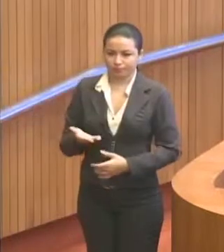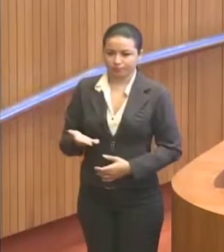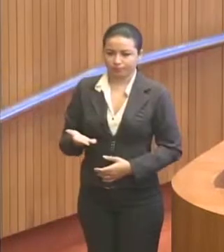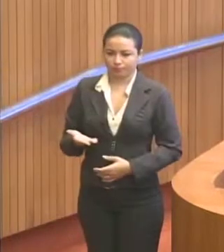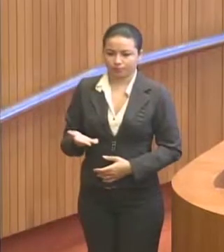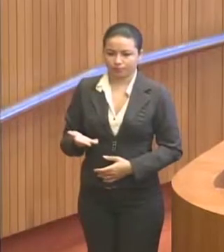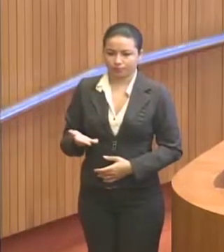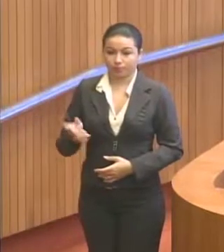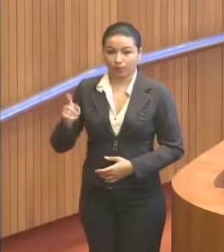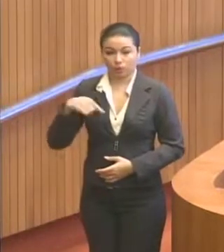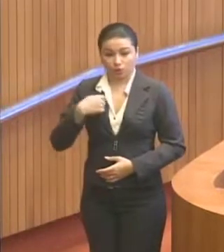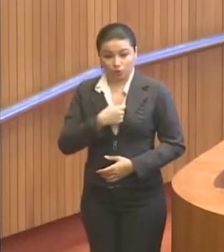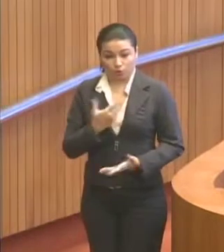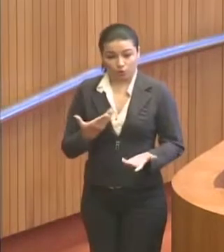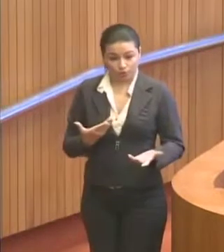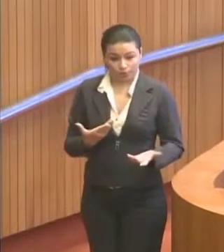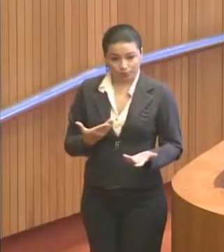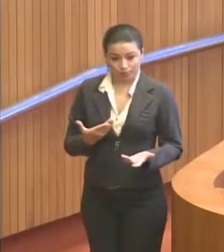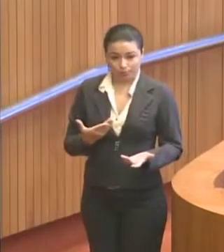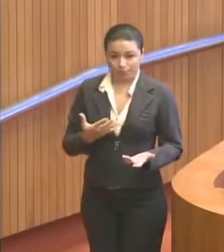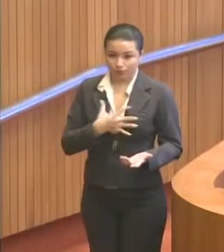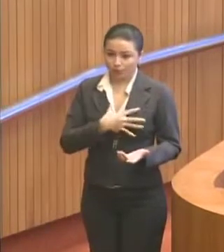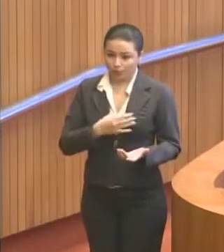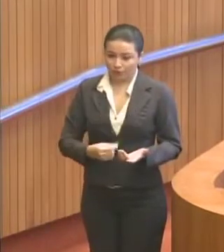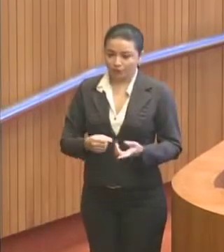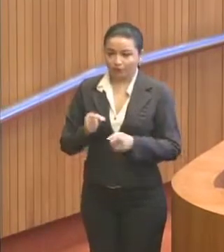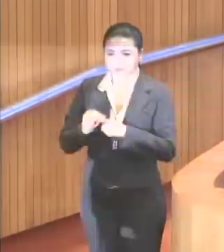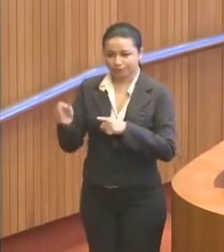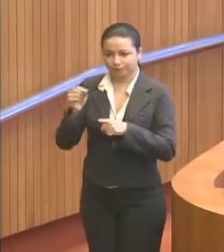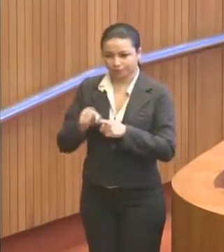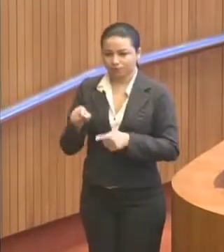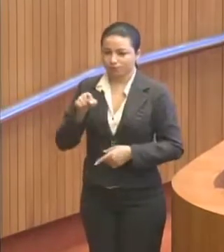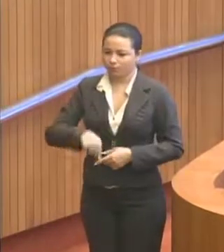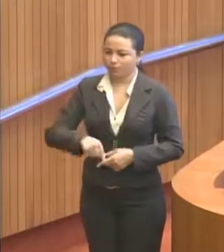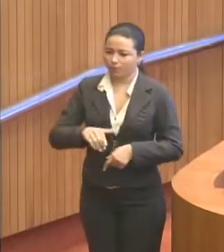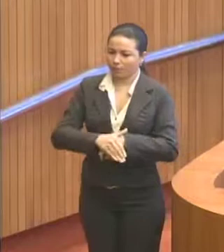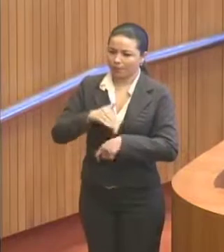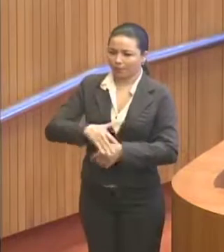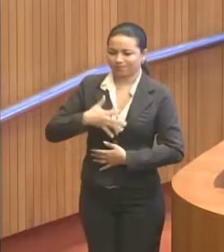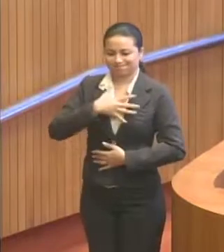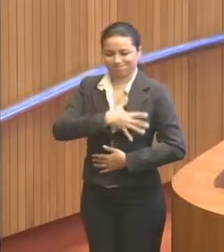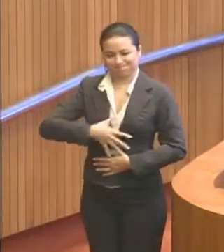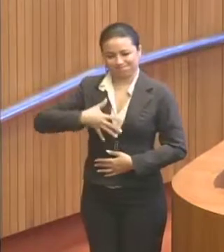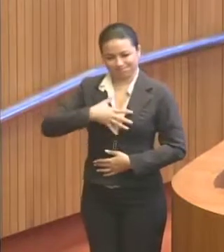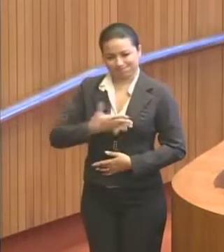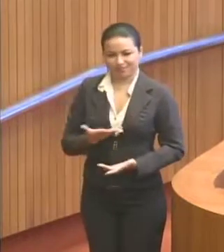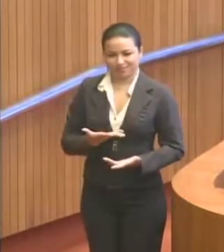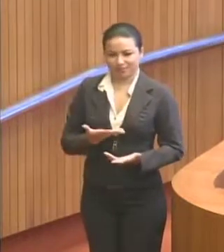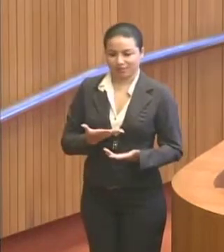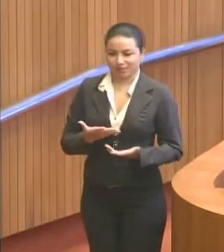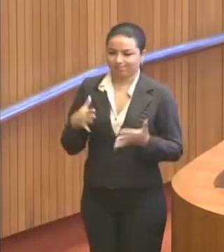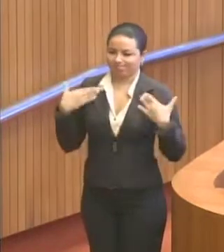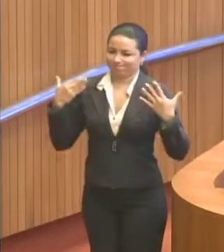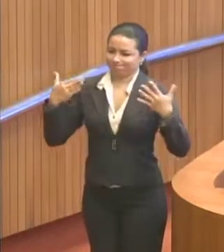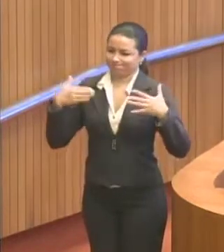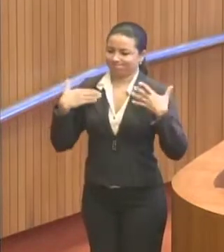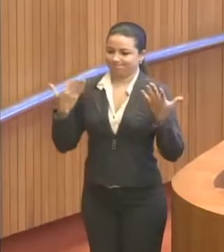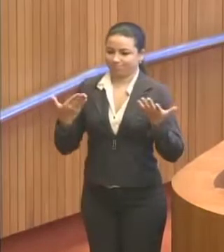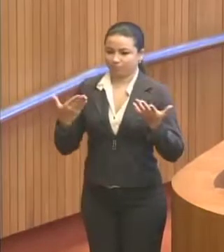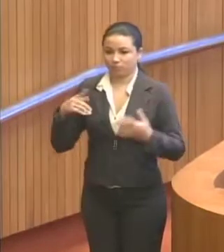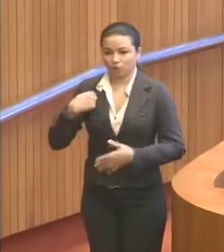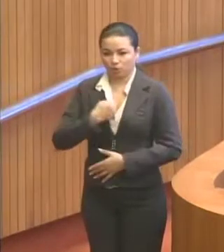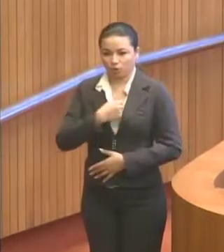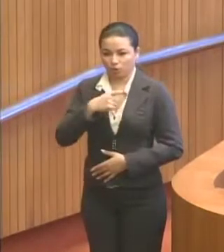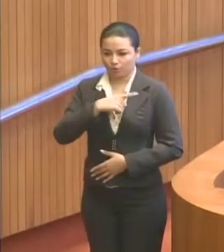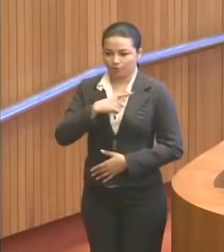Para nós, filhos de Pinheiro, é com muita honra e com muita alegria que